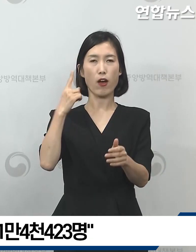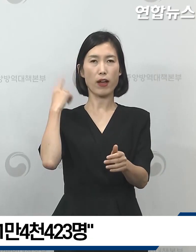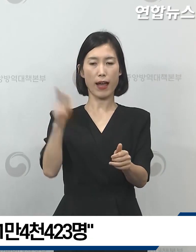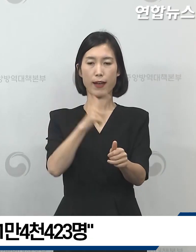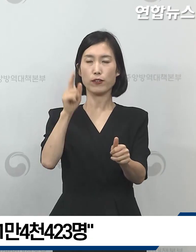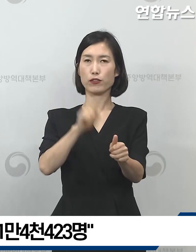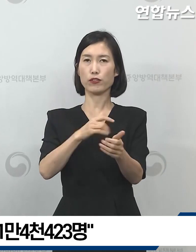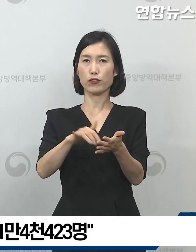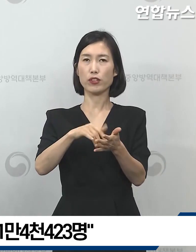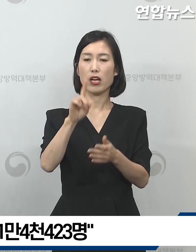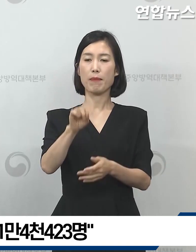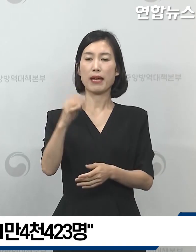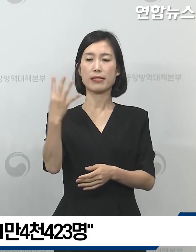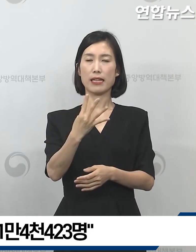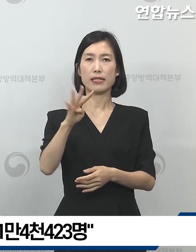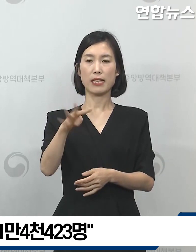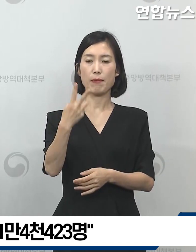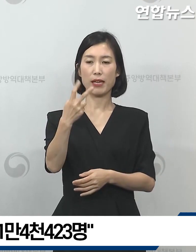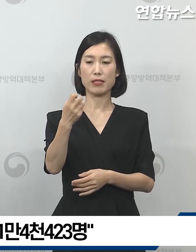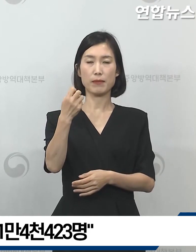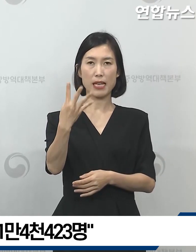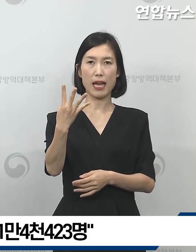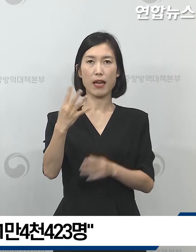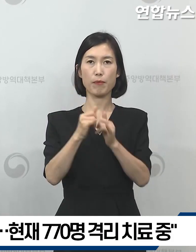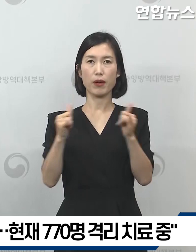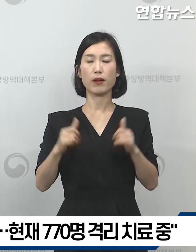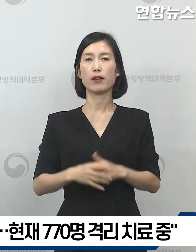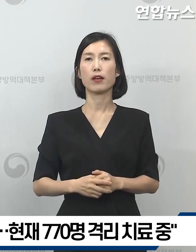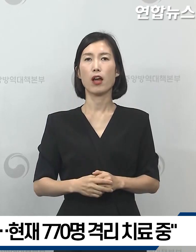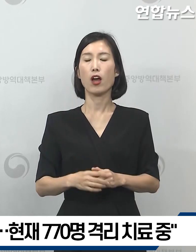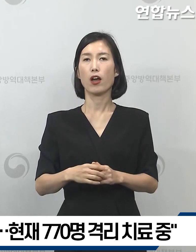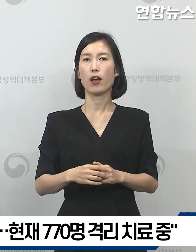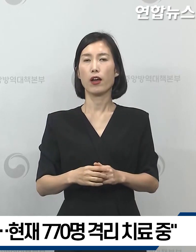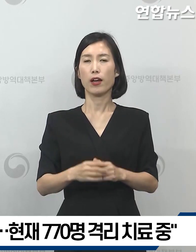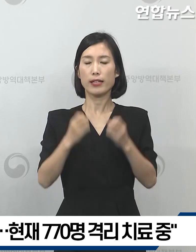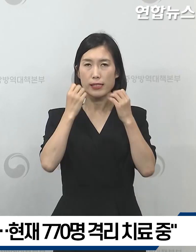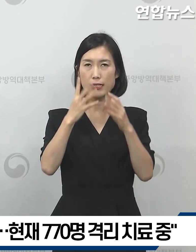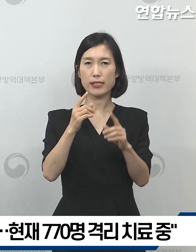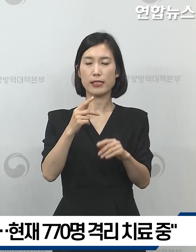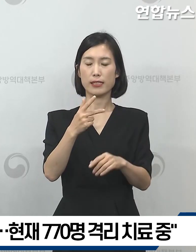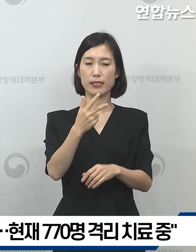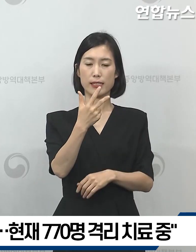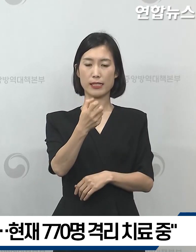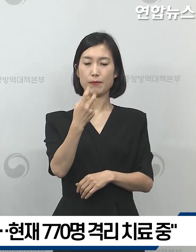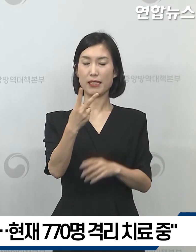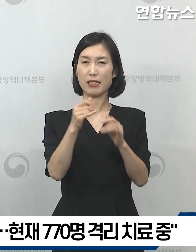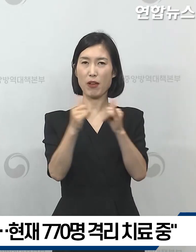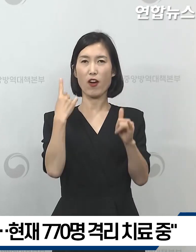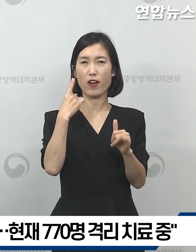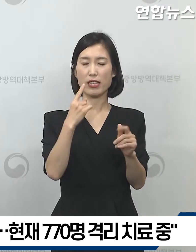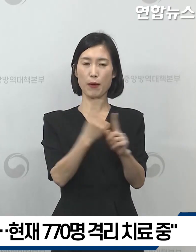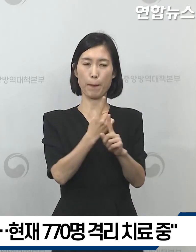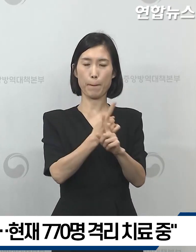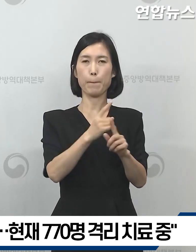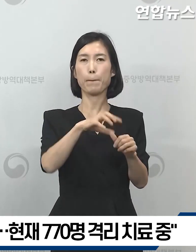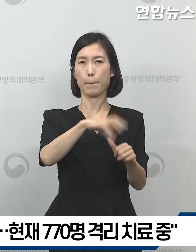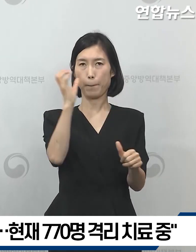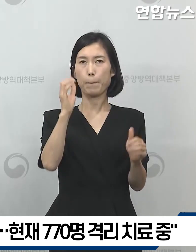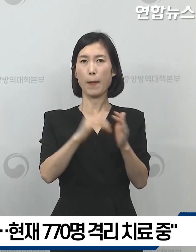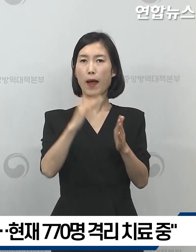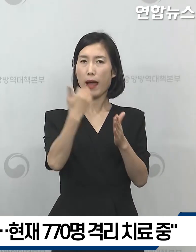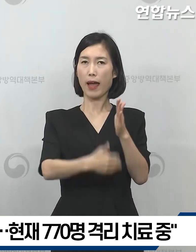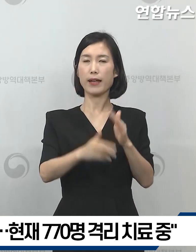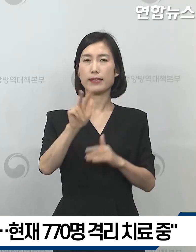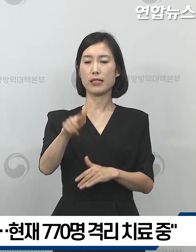확진자 수는 14,423명입니다. 신규로 72명이 격리 해제되어 현재